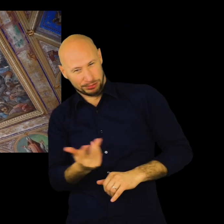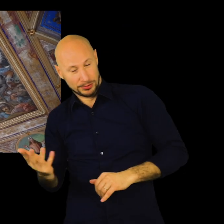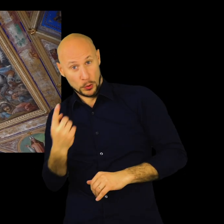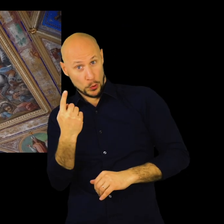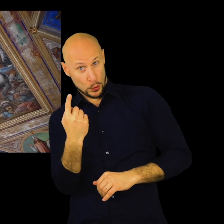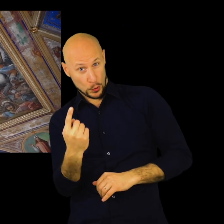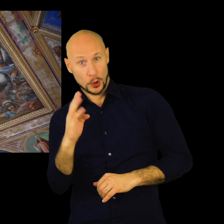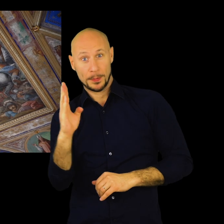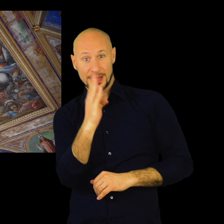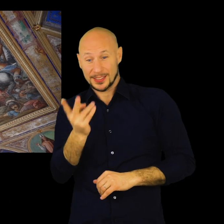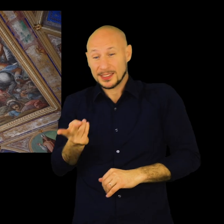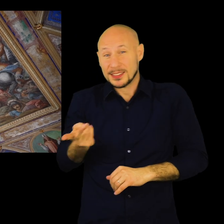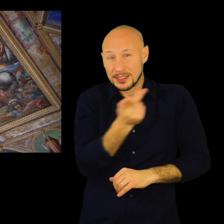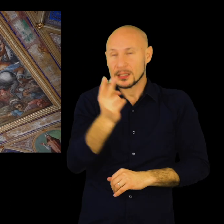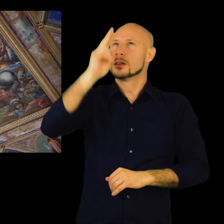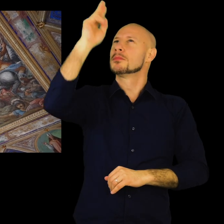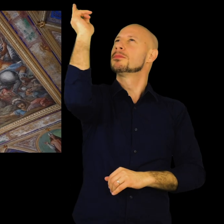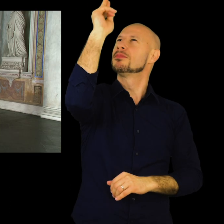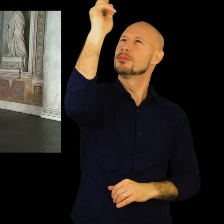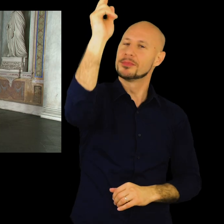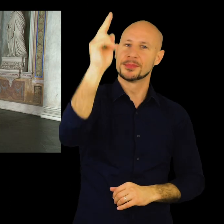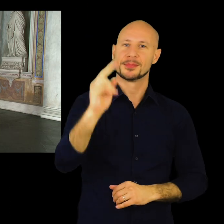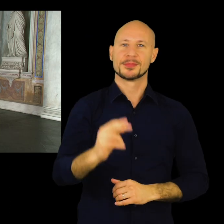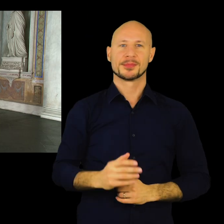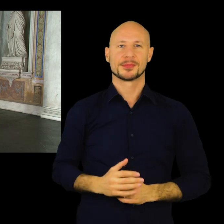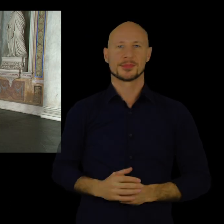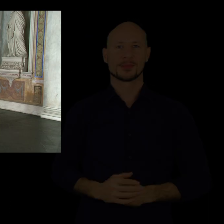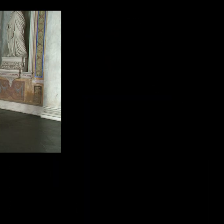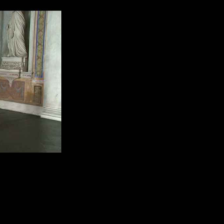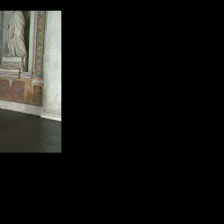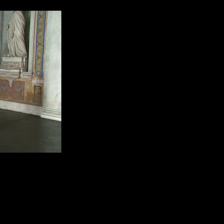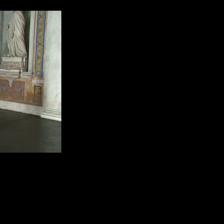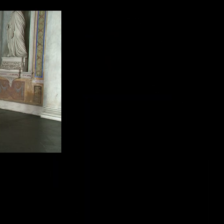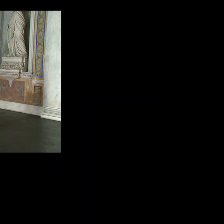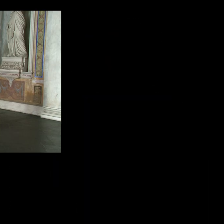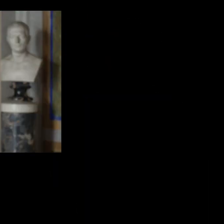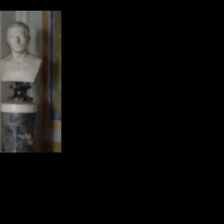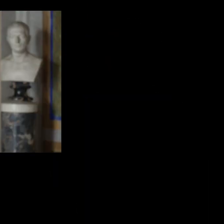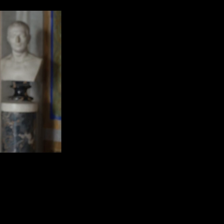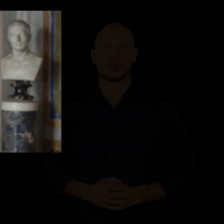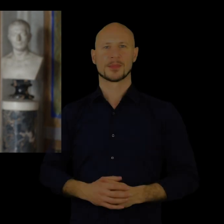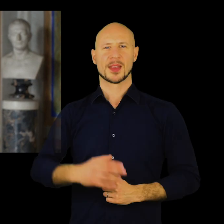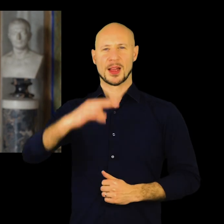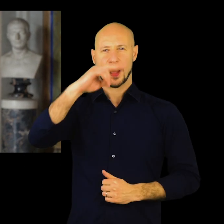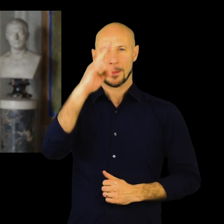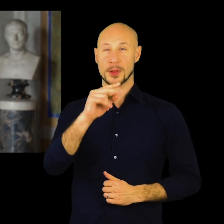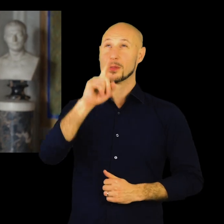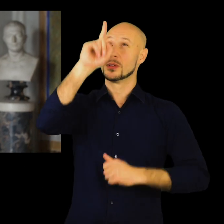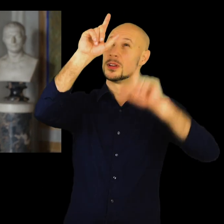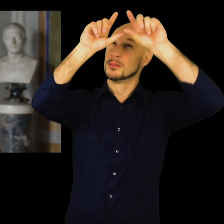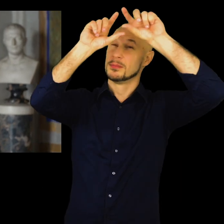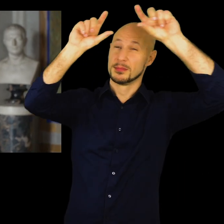protagonisti del 500 genovese. In particolare, qui lavorarono il capofamiglia Pantaleo Calvi e